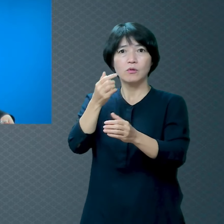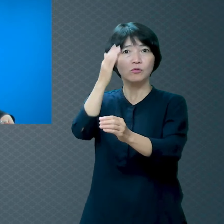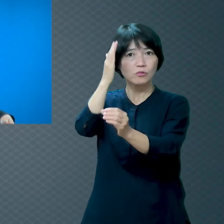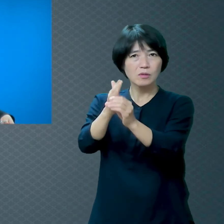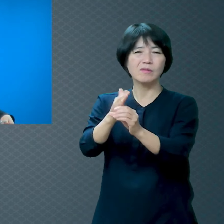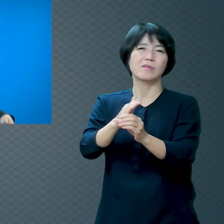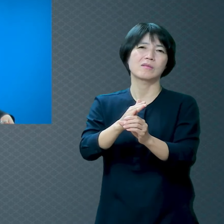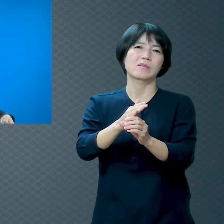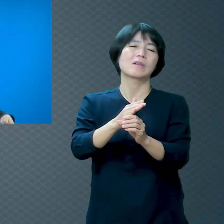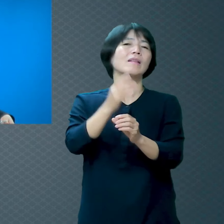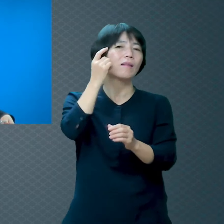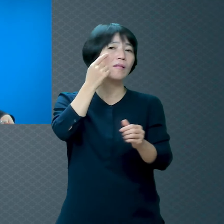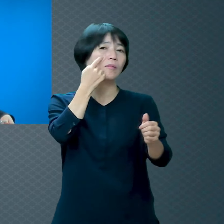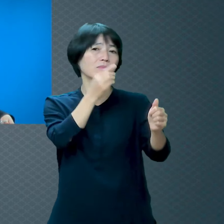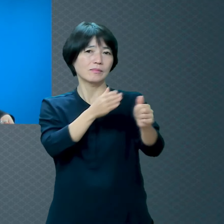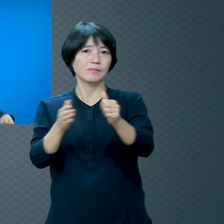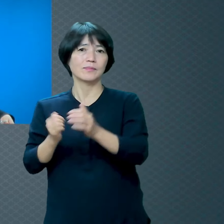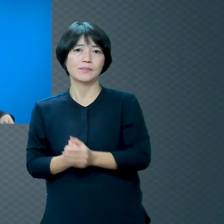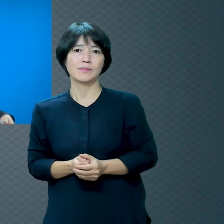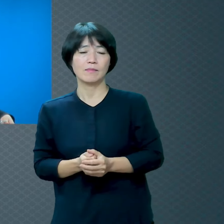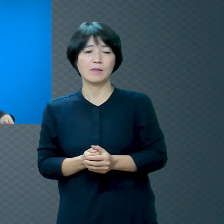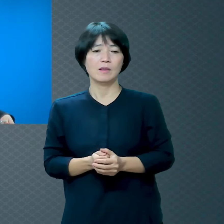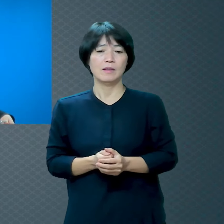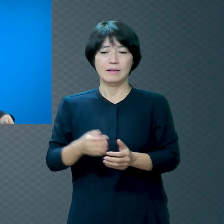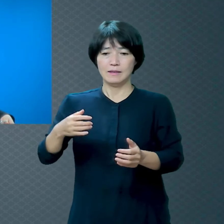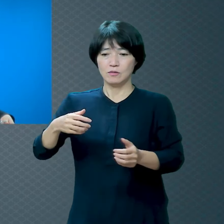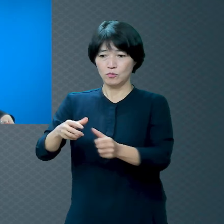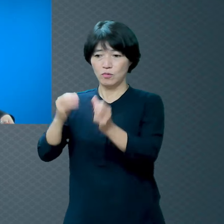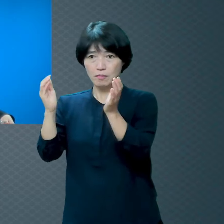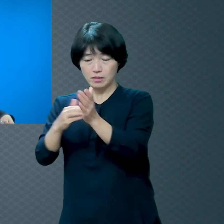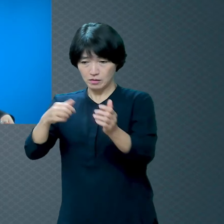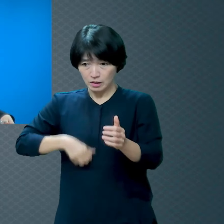얼마나 기뻐하고 행복할 텐데 그거 못 들어줍니까?